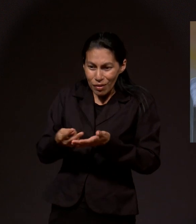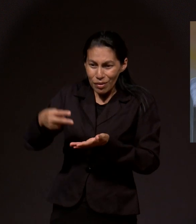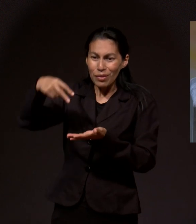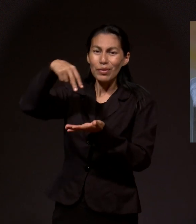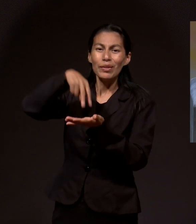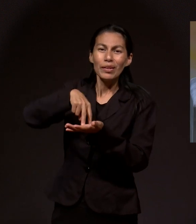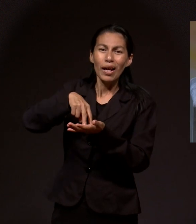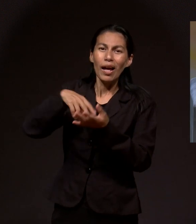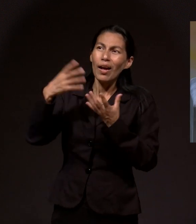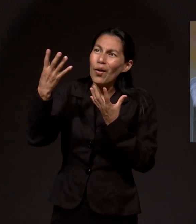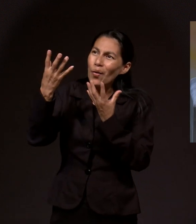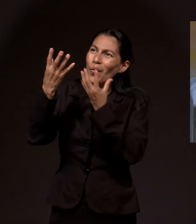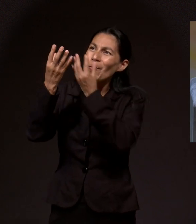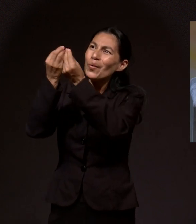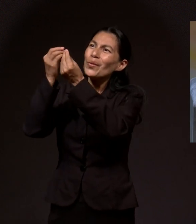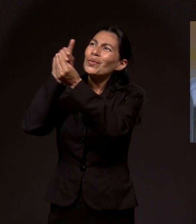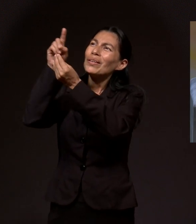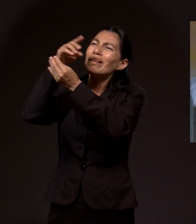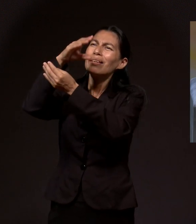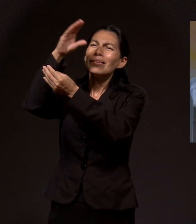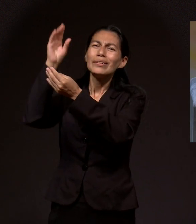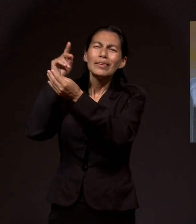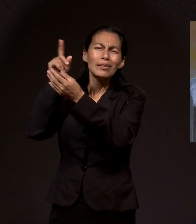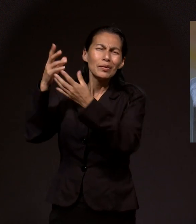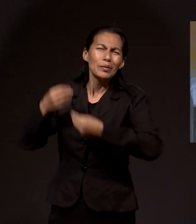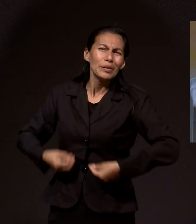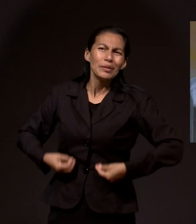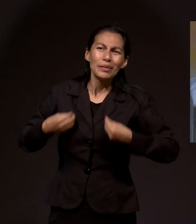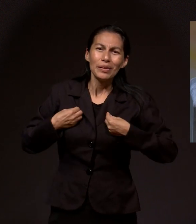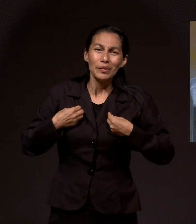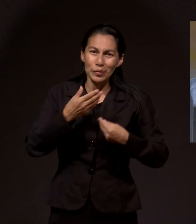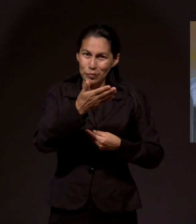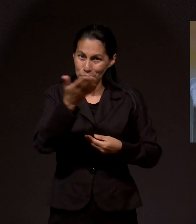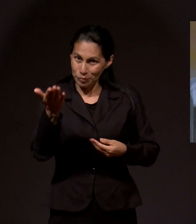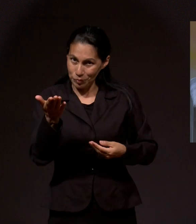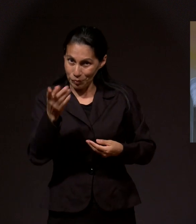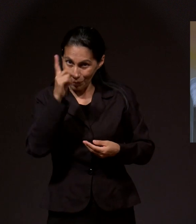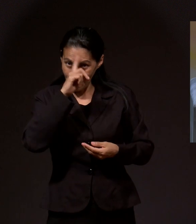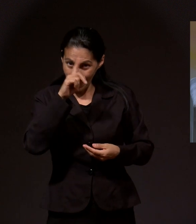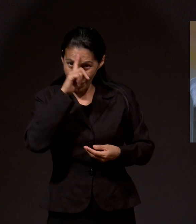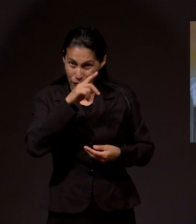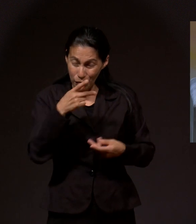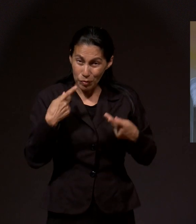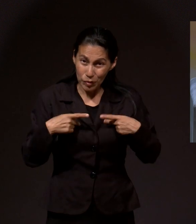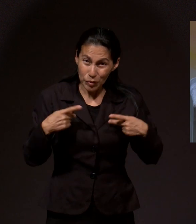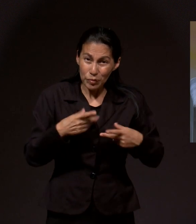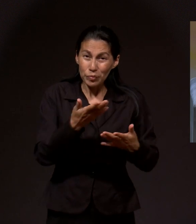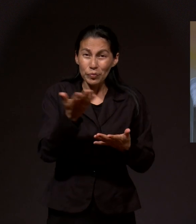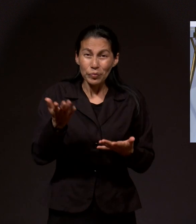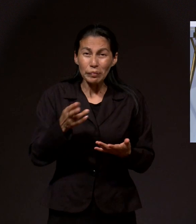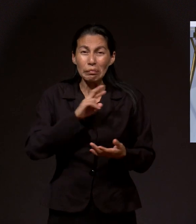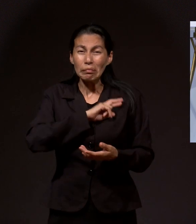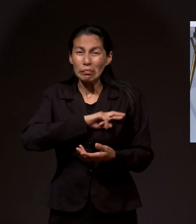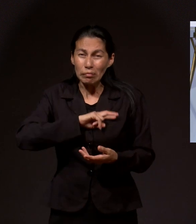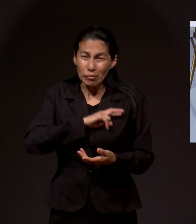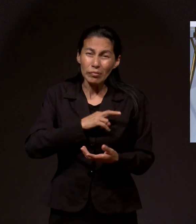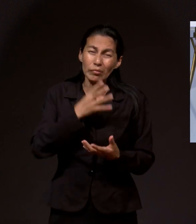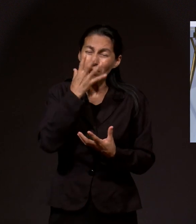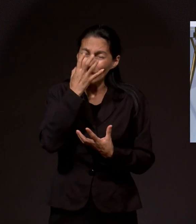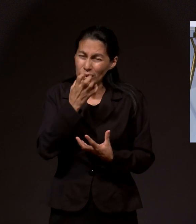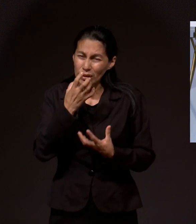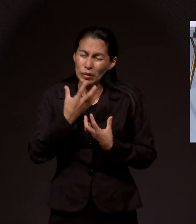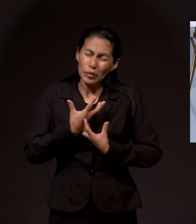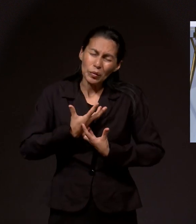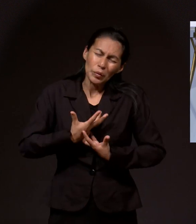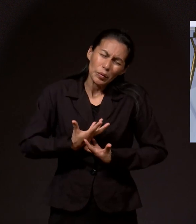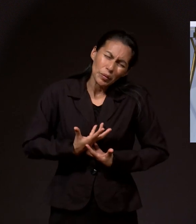pasando por tristezas, por depresión, por angustia, por ansiedades, que se acerquen a Dios. Es tan sencillo como